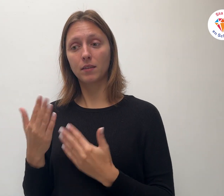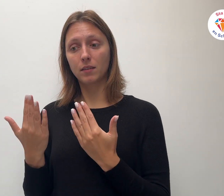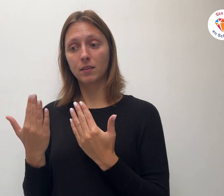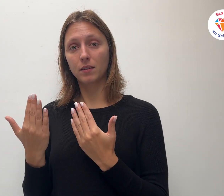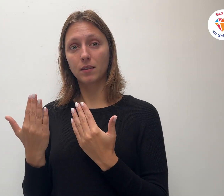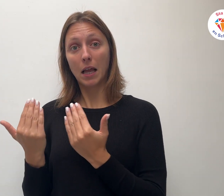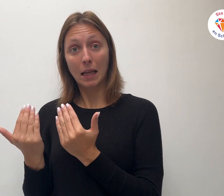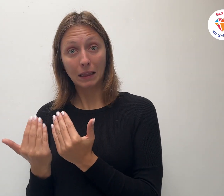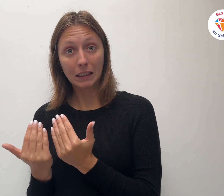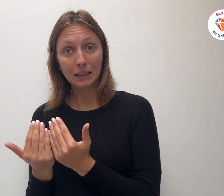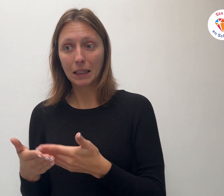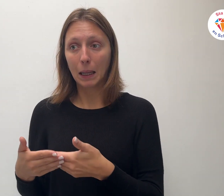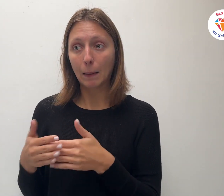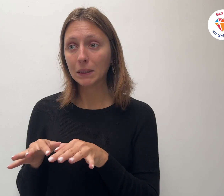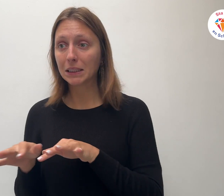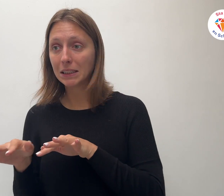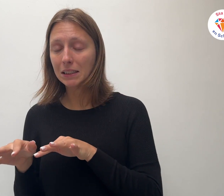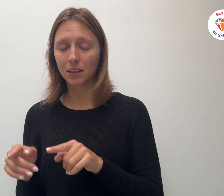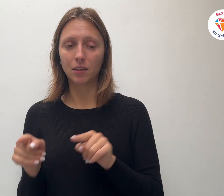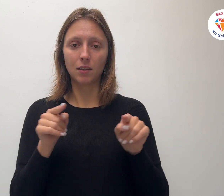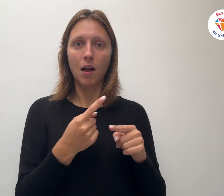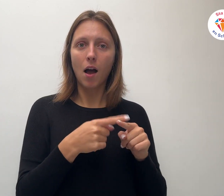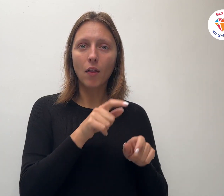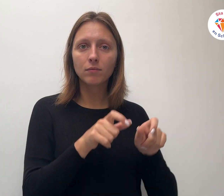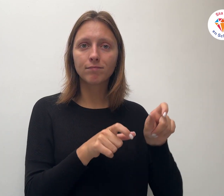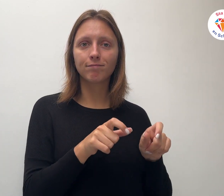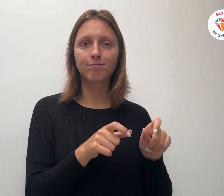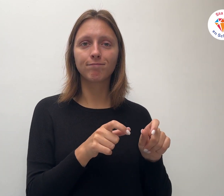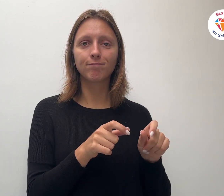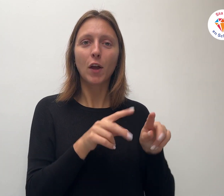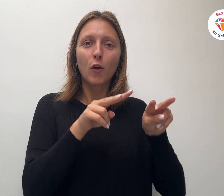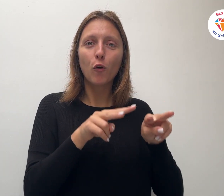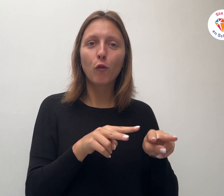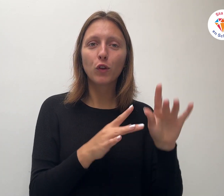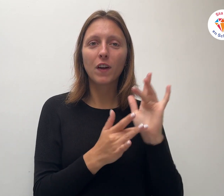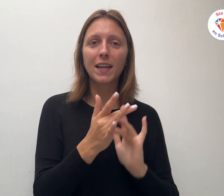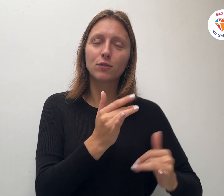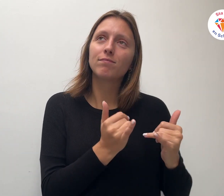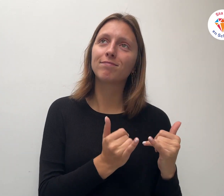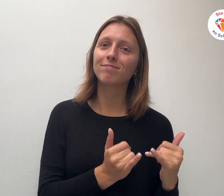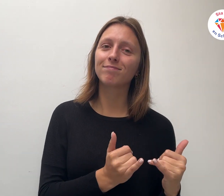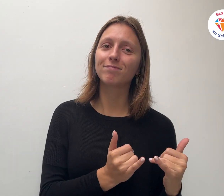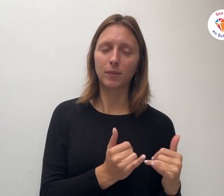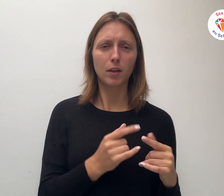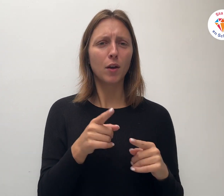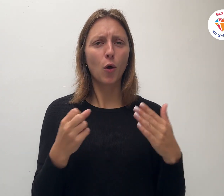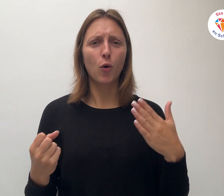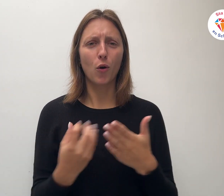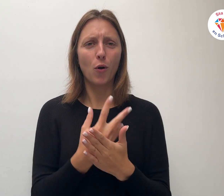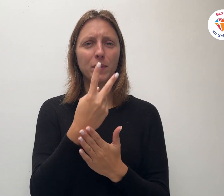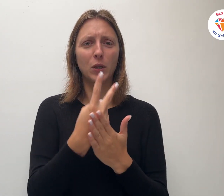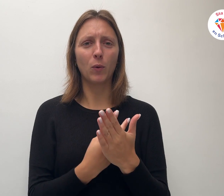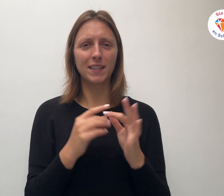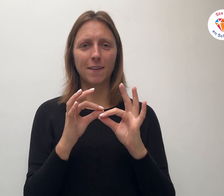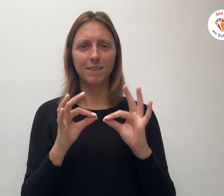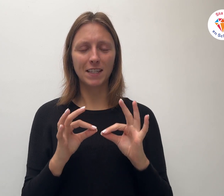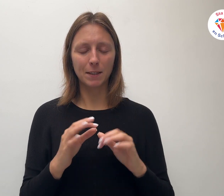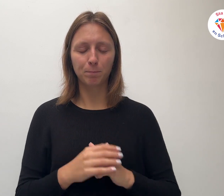Jezus. Ik wil de versen 40 tot en met 42 nogmaals lezen. Maar Marta was druk